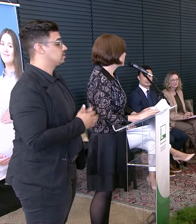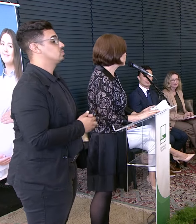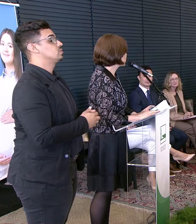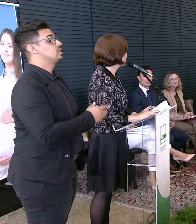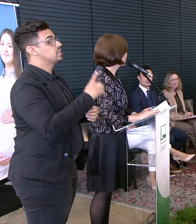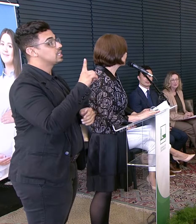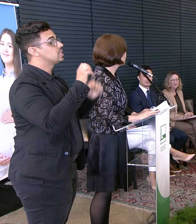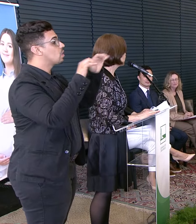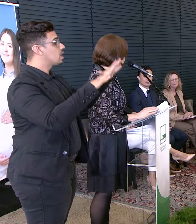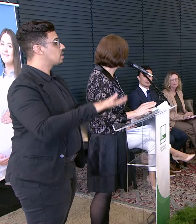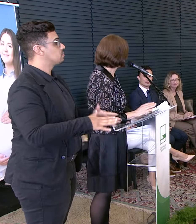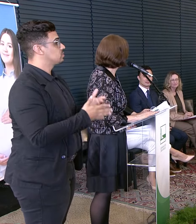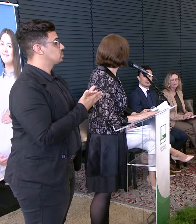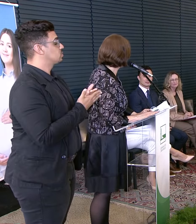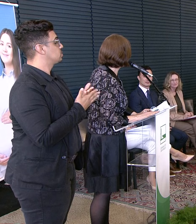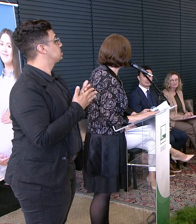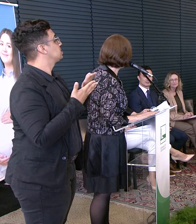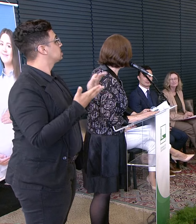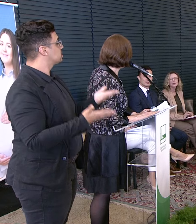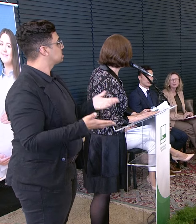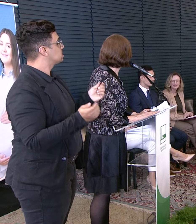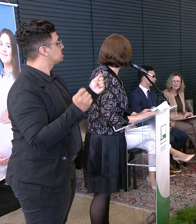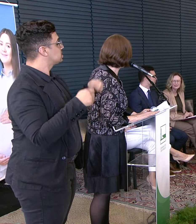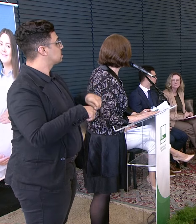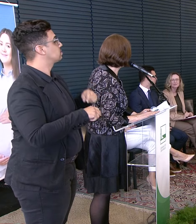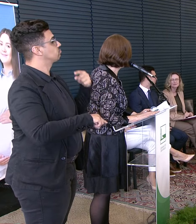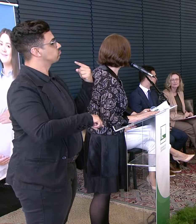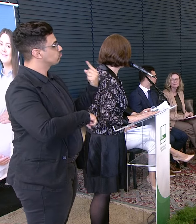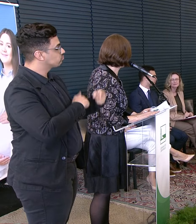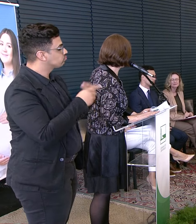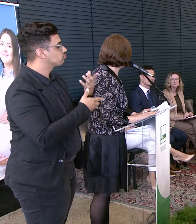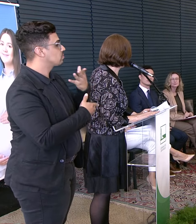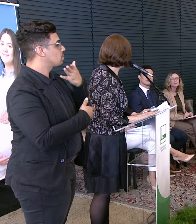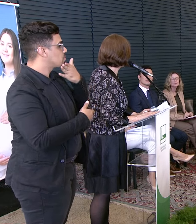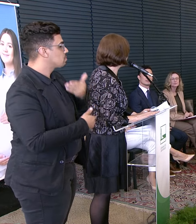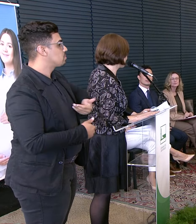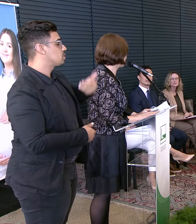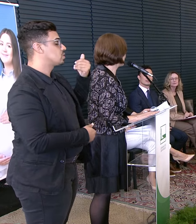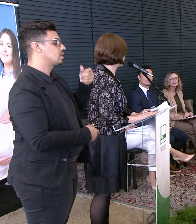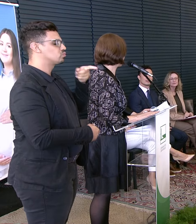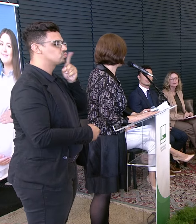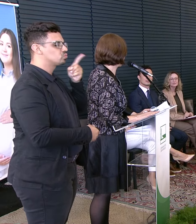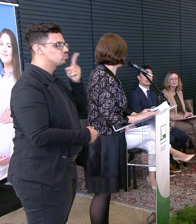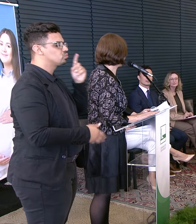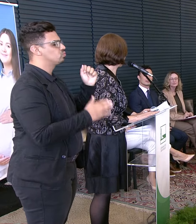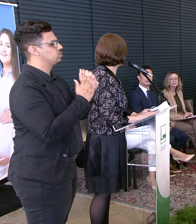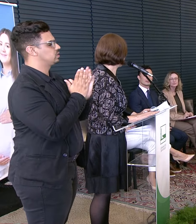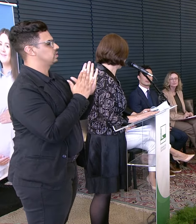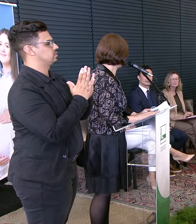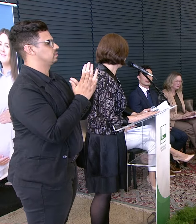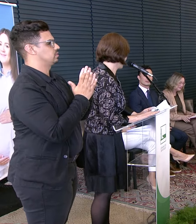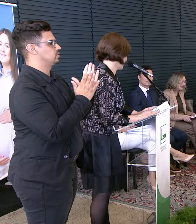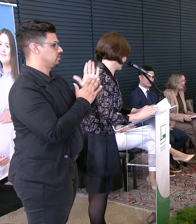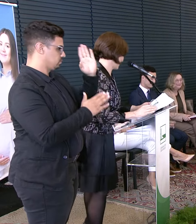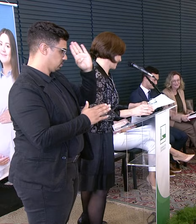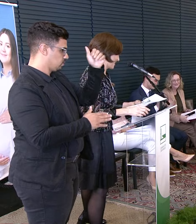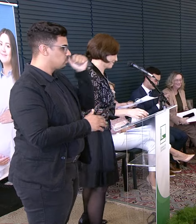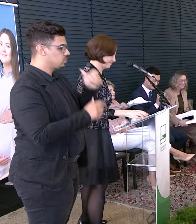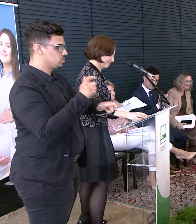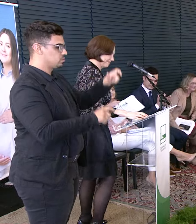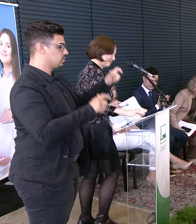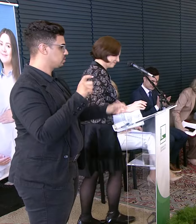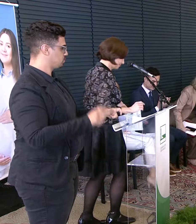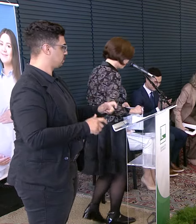Deus nos abençoe Que o Rio Grande do Sul Possa se recuperar Temos rezado muito Todos os dias Principalmente Pelas mulheres lá Beijos